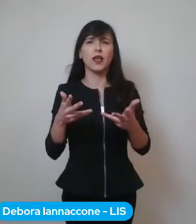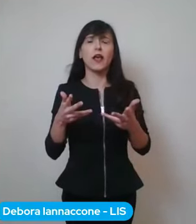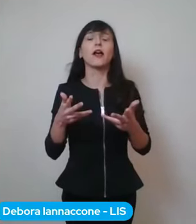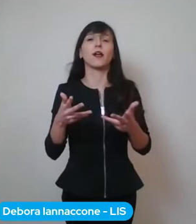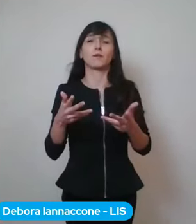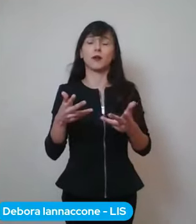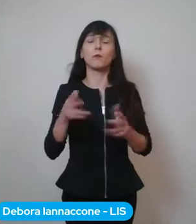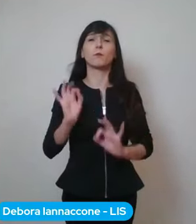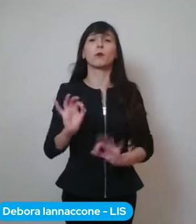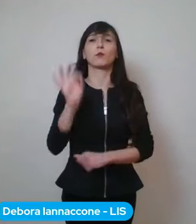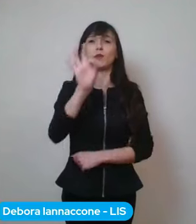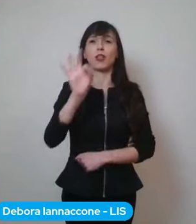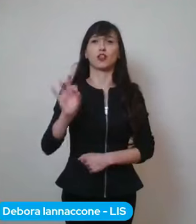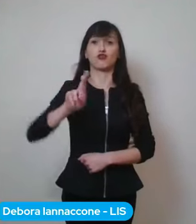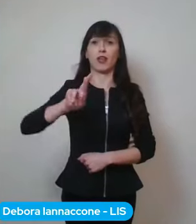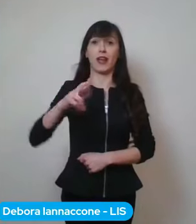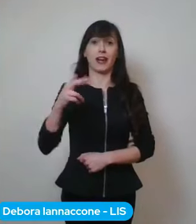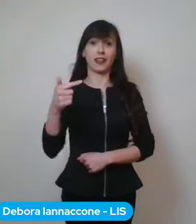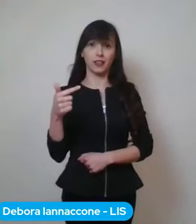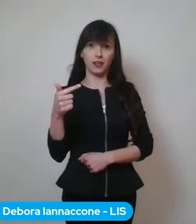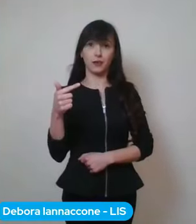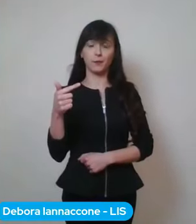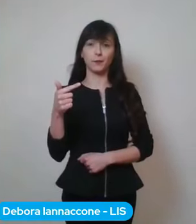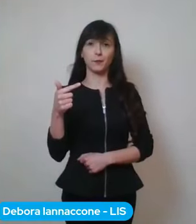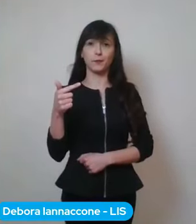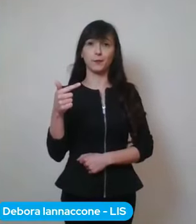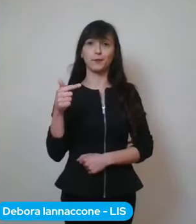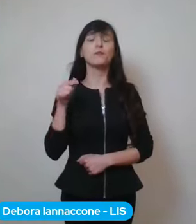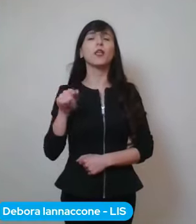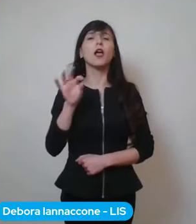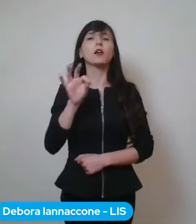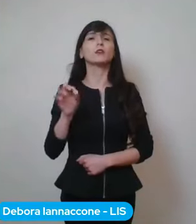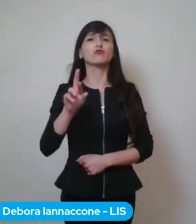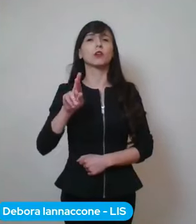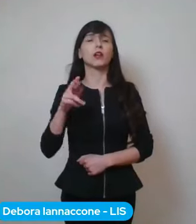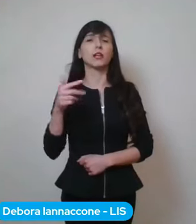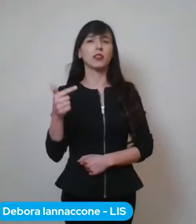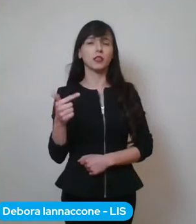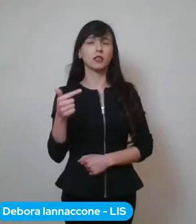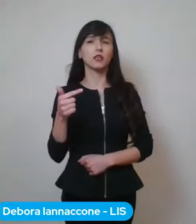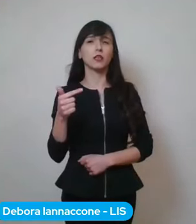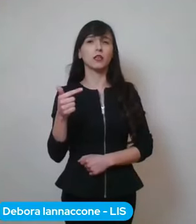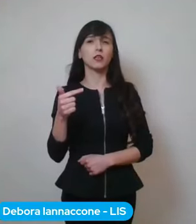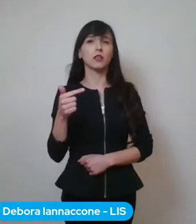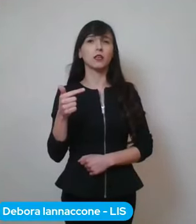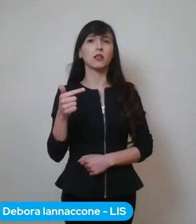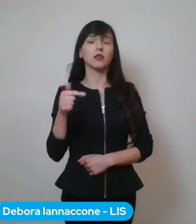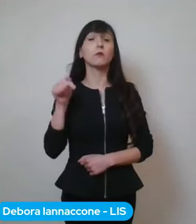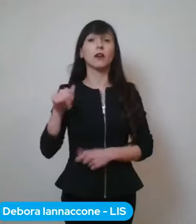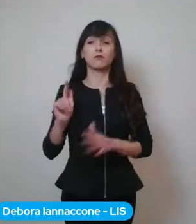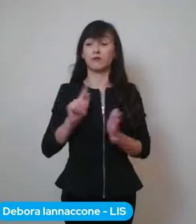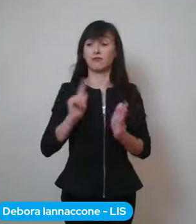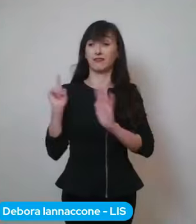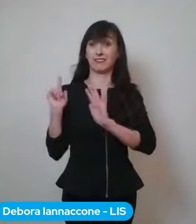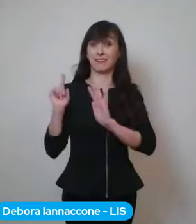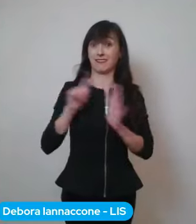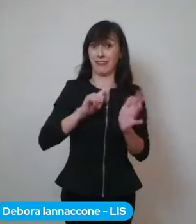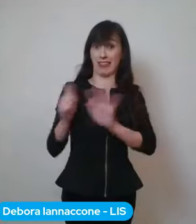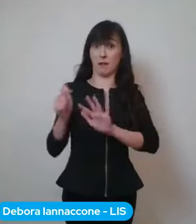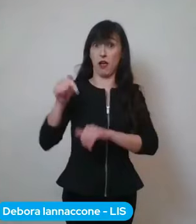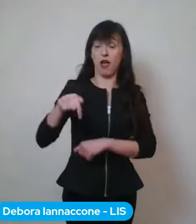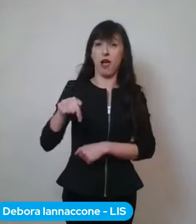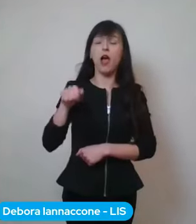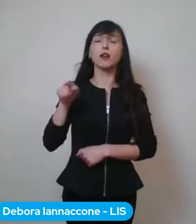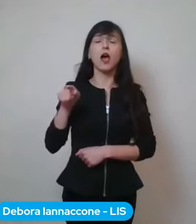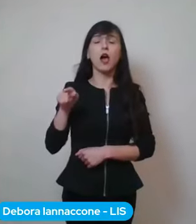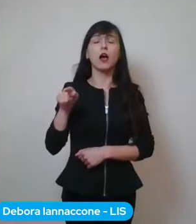RT, che è un valore che valutato per questa settimana si riferisce comunque